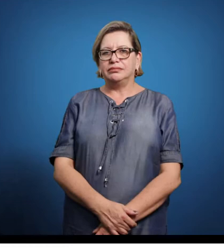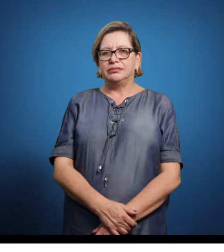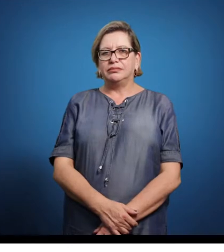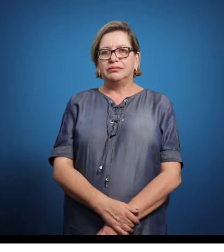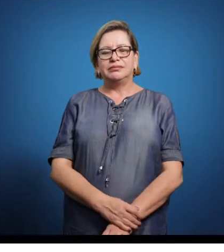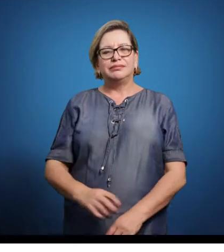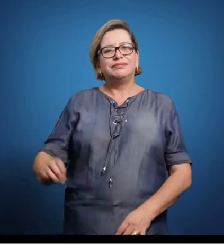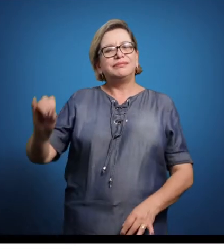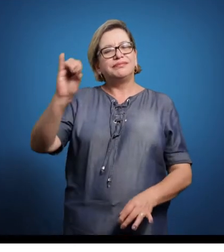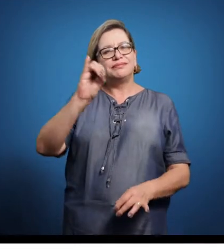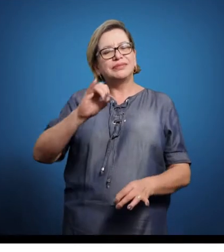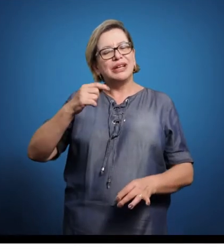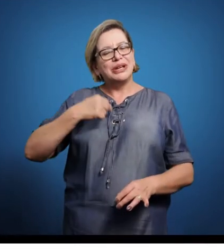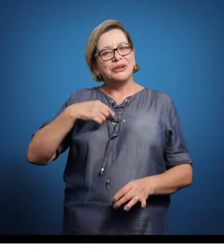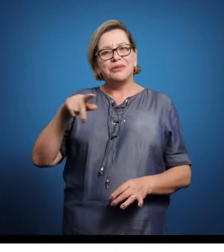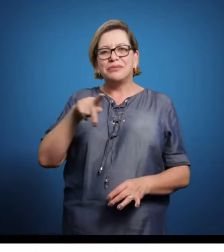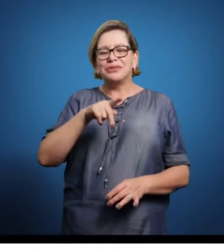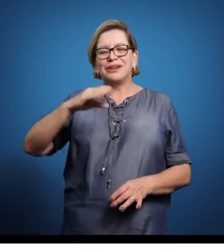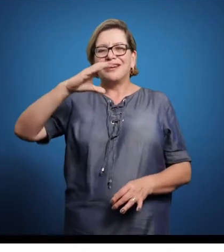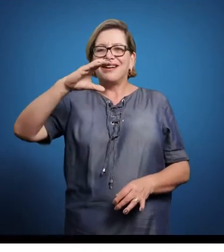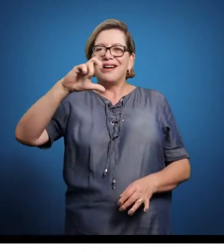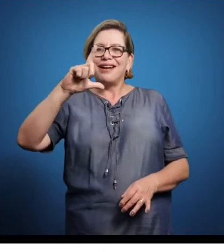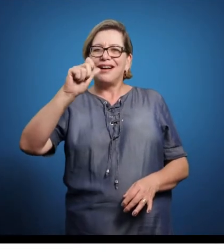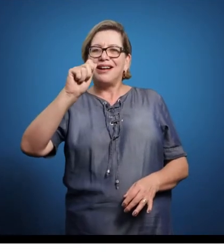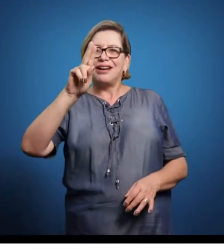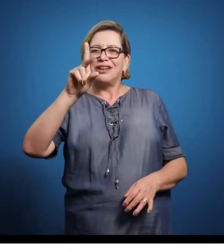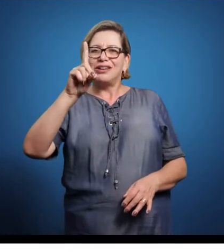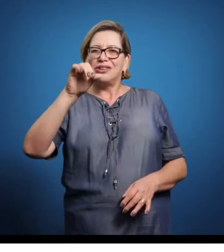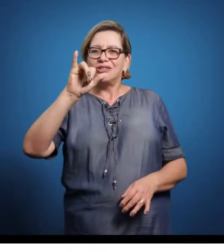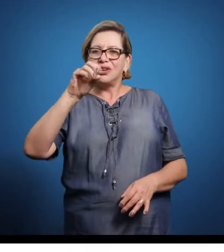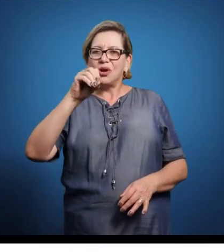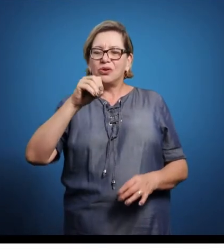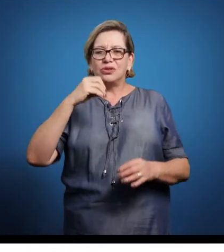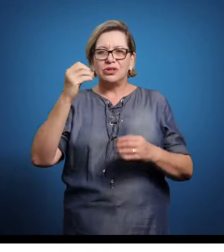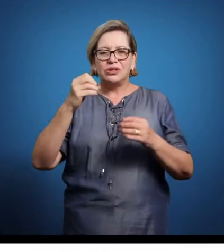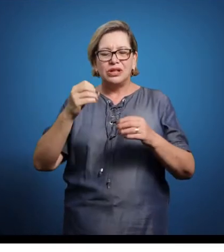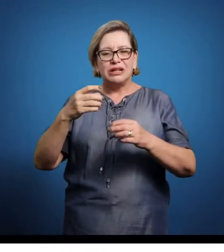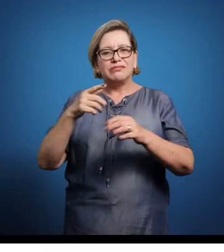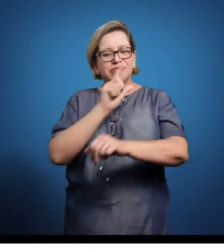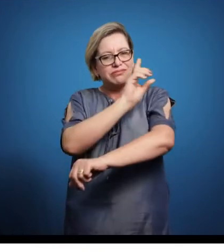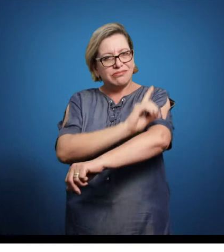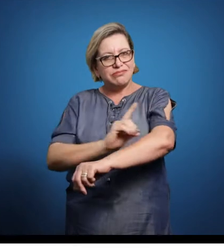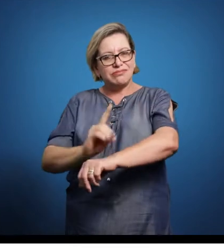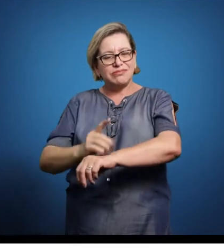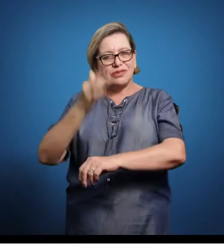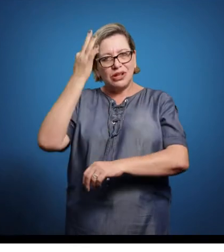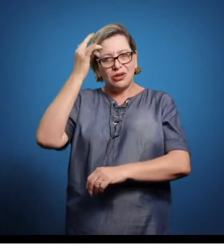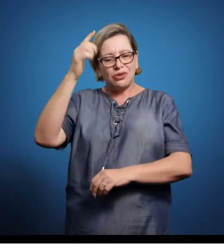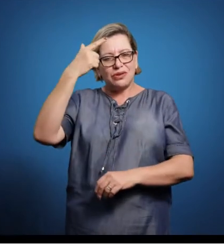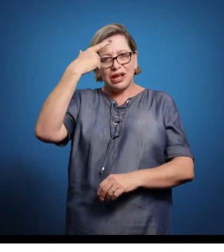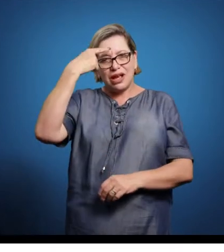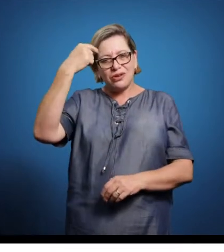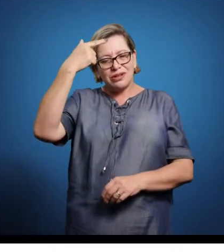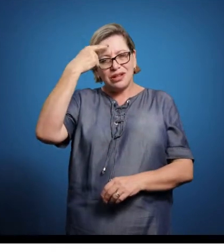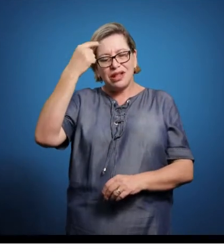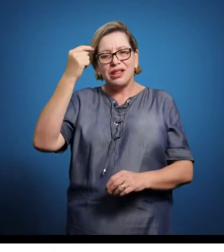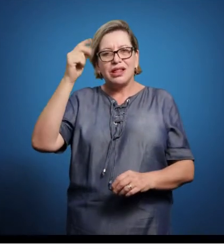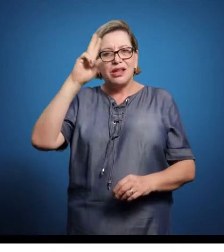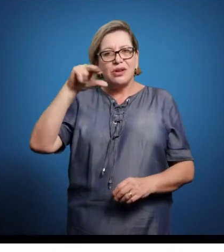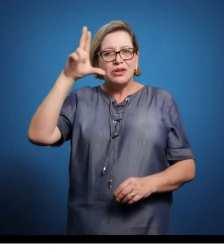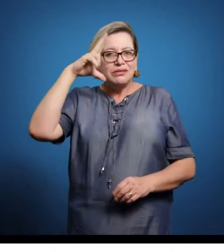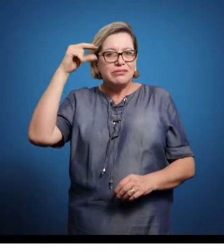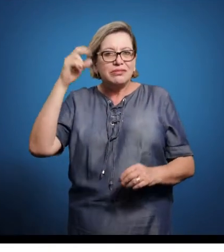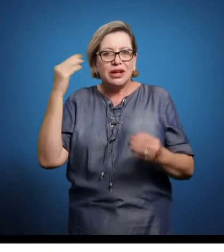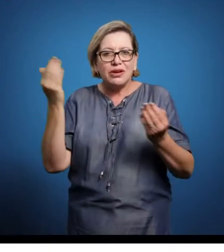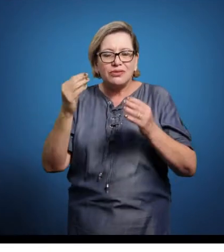Olá, sou o professor Cláudio Andrade do Departamento de Filosofia e estarei trabalhando com vocês a disciplina de